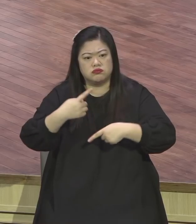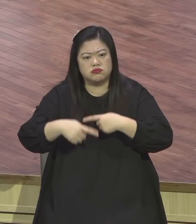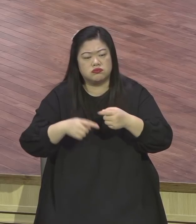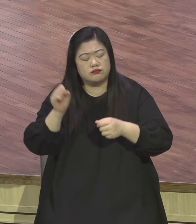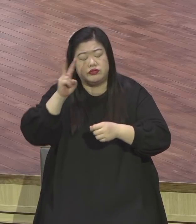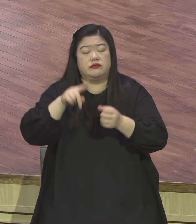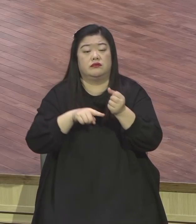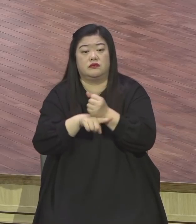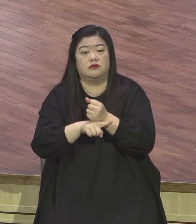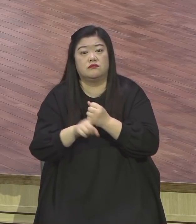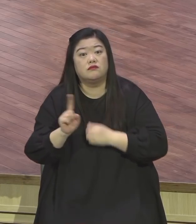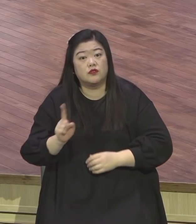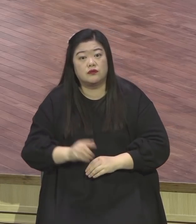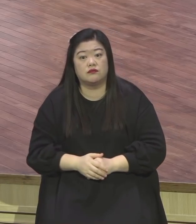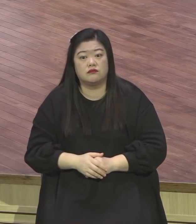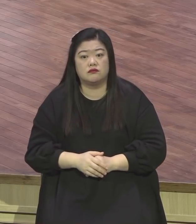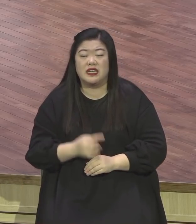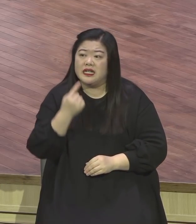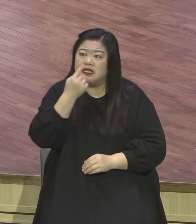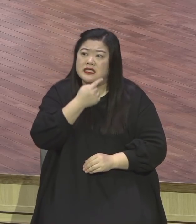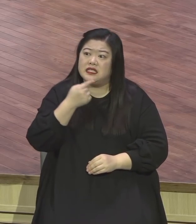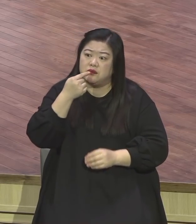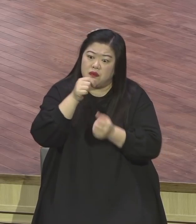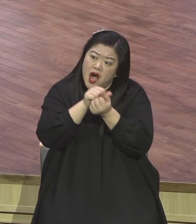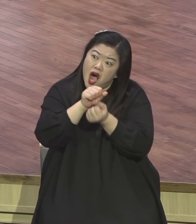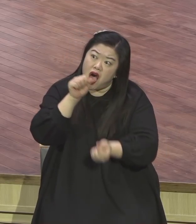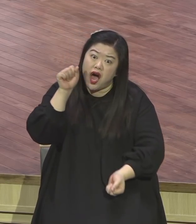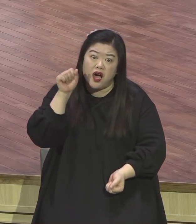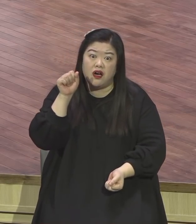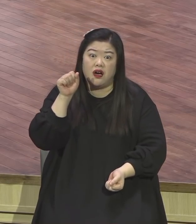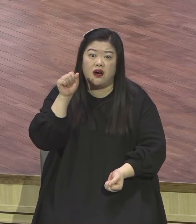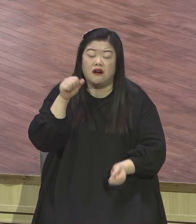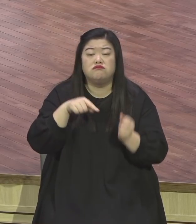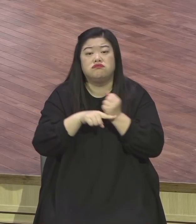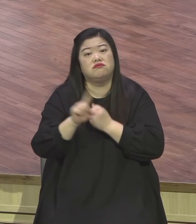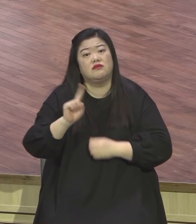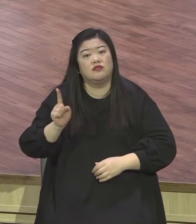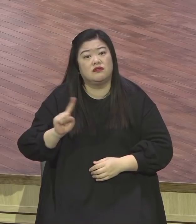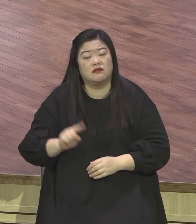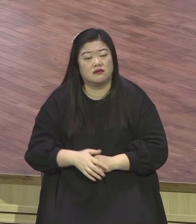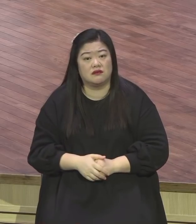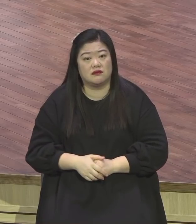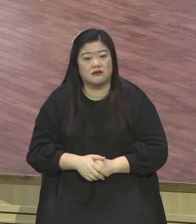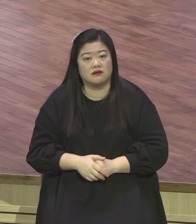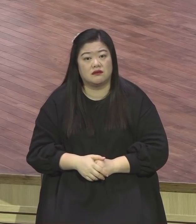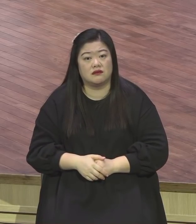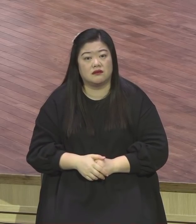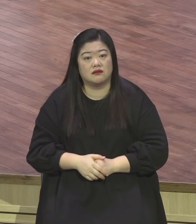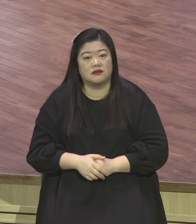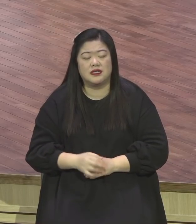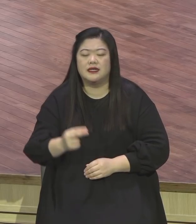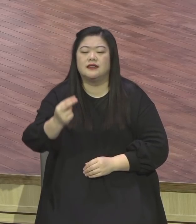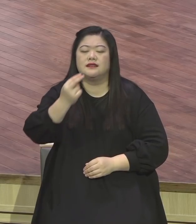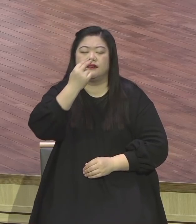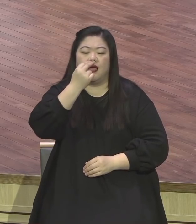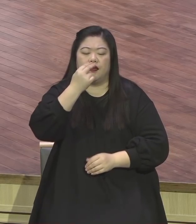무슨 입을 크게 열어라는 말씀이냐 생명 살리는 역사를 말합니다 이